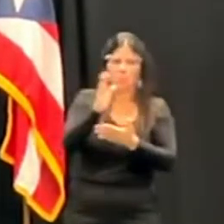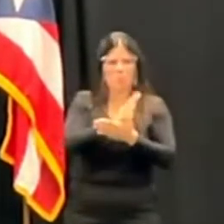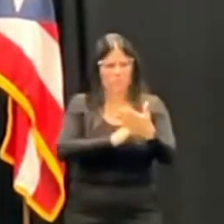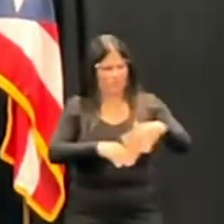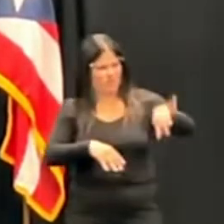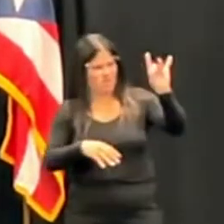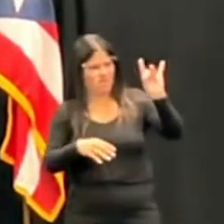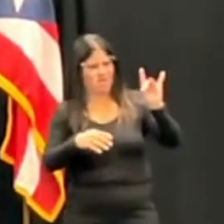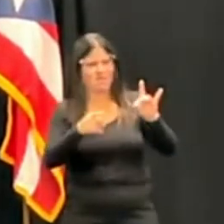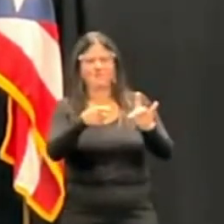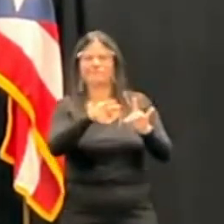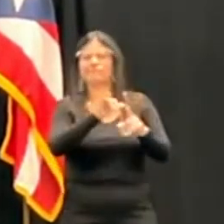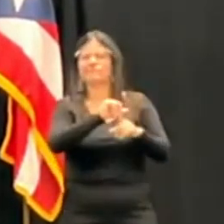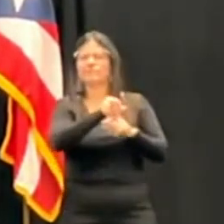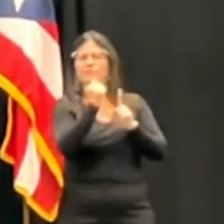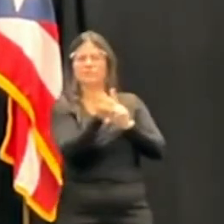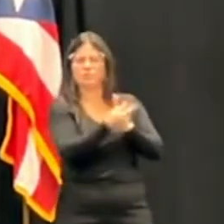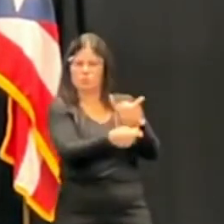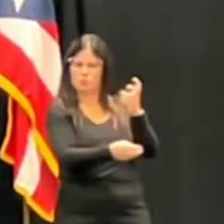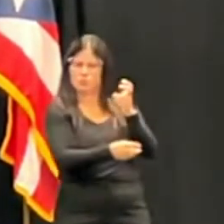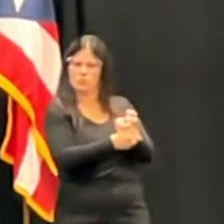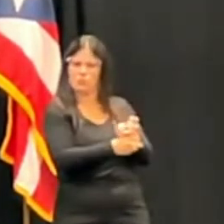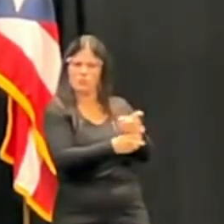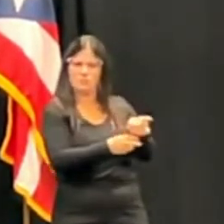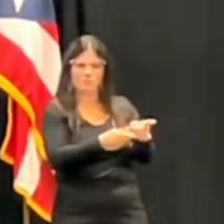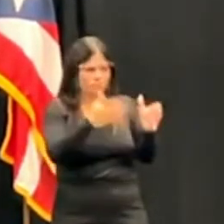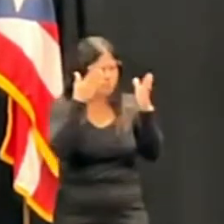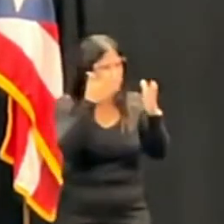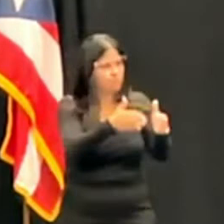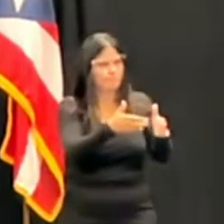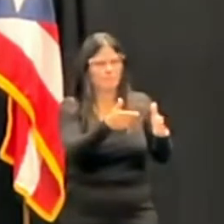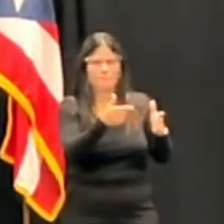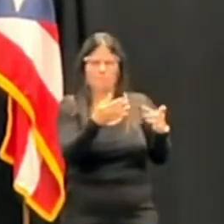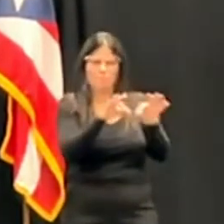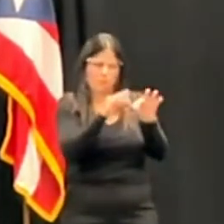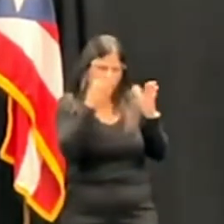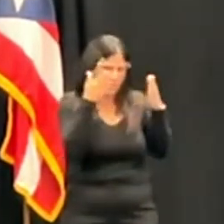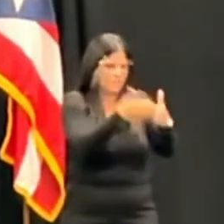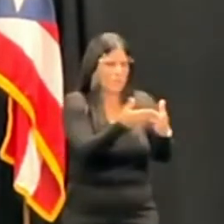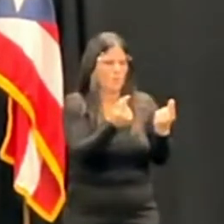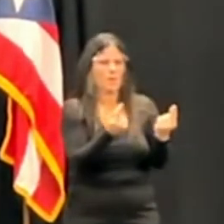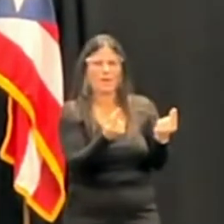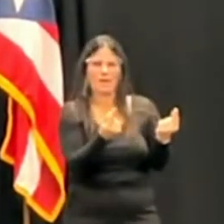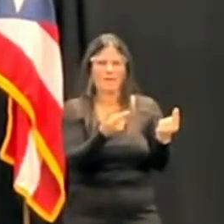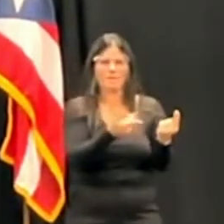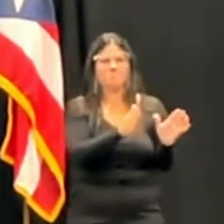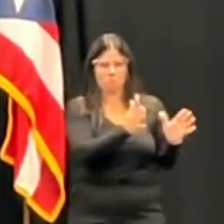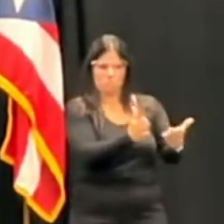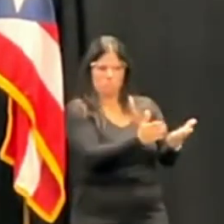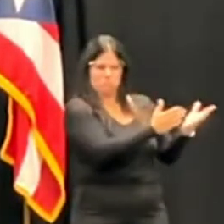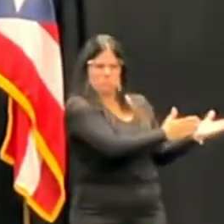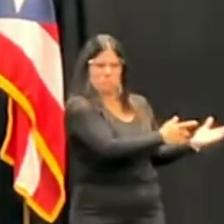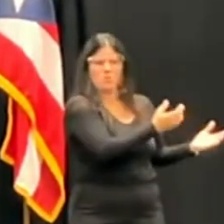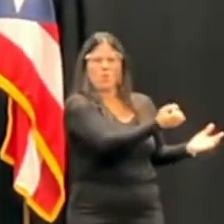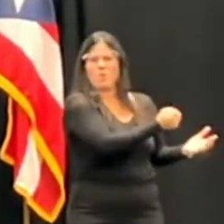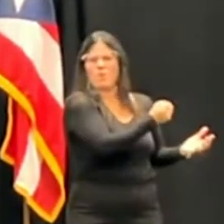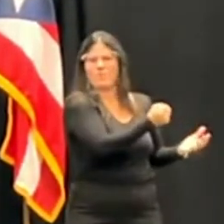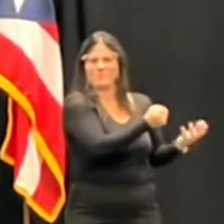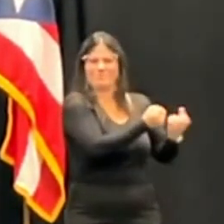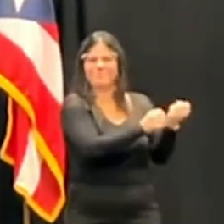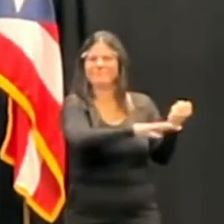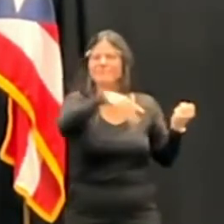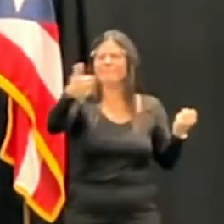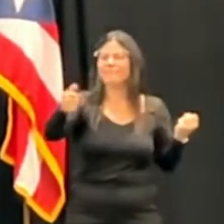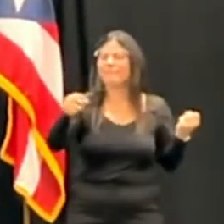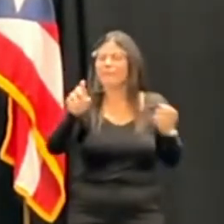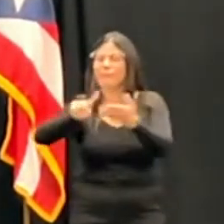dura, ¿verdad?, de atender, ese se deja un poco más adelante. Pero puede estar seguro y